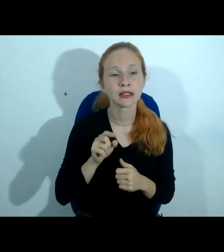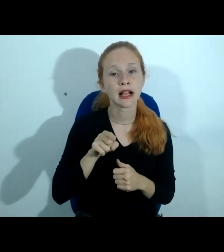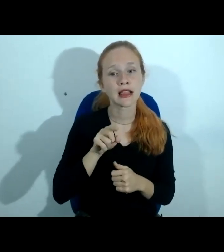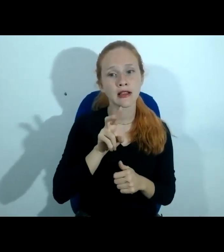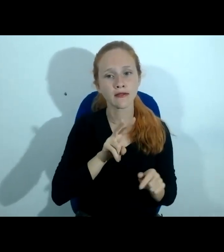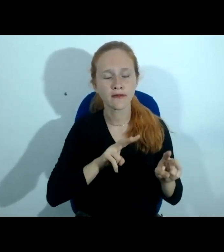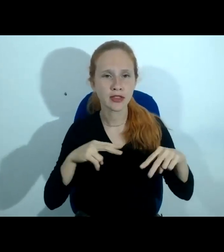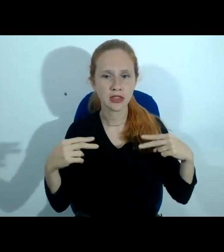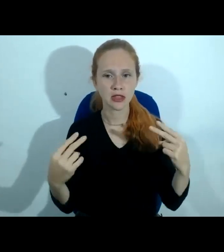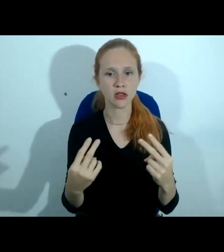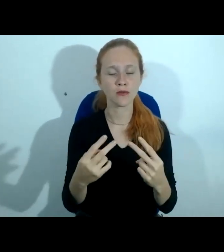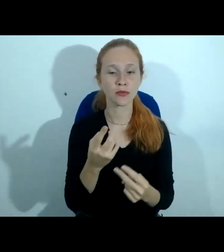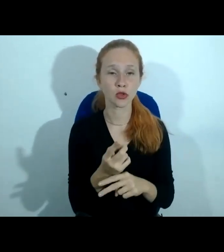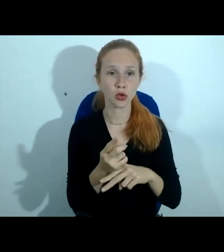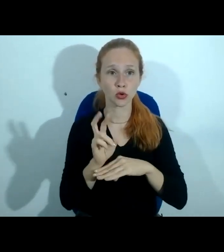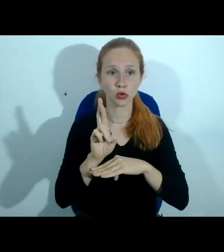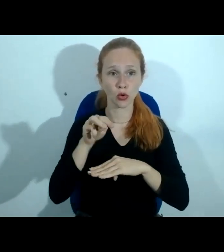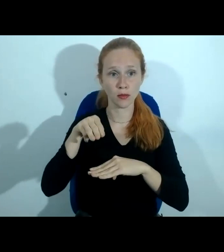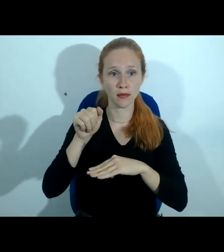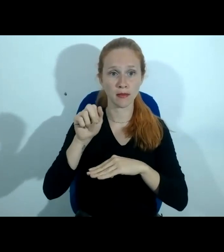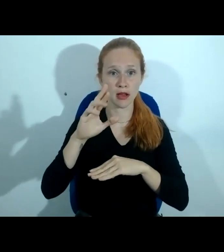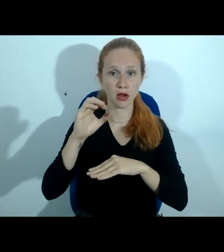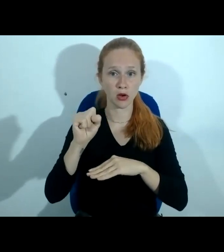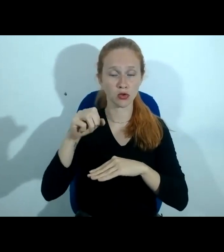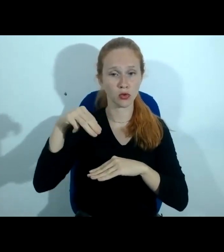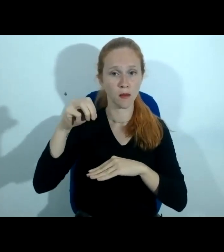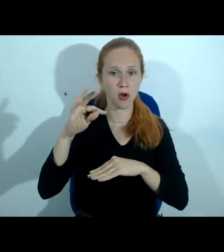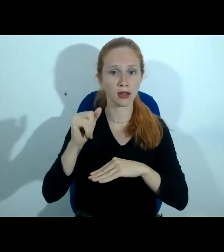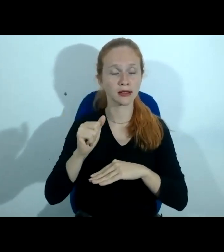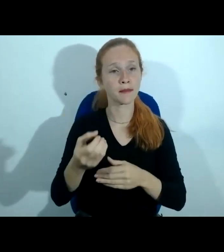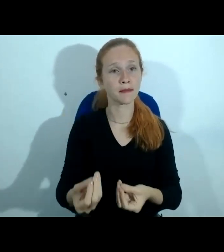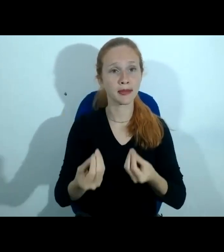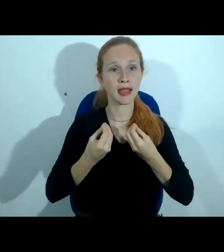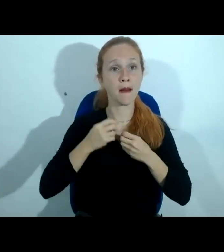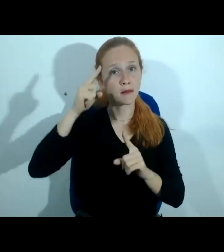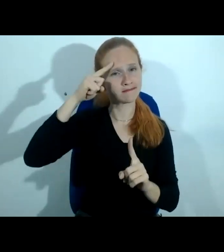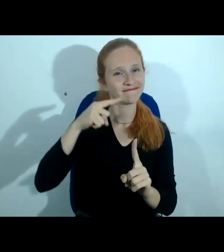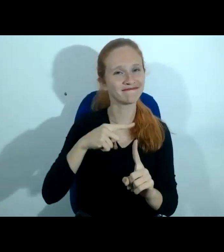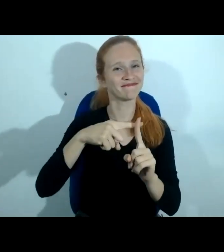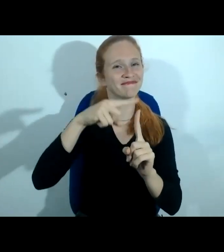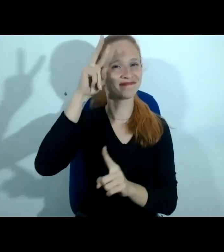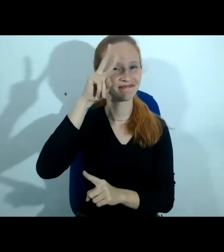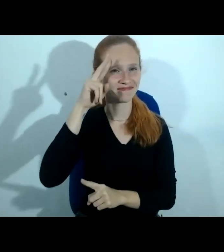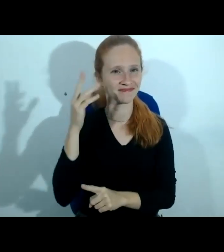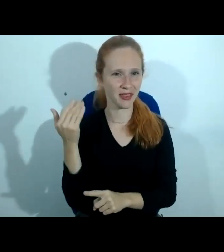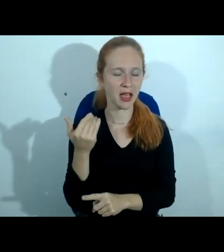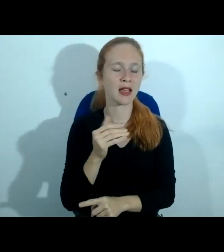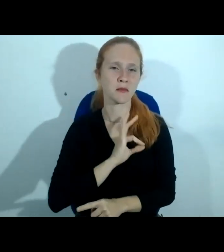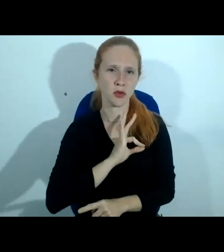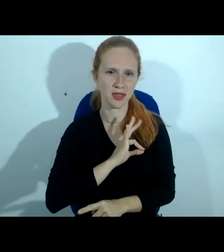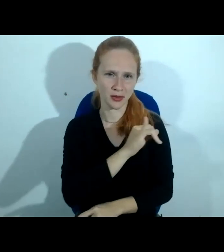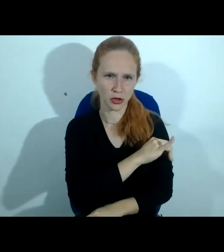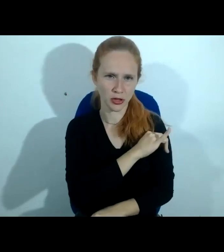o doutor Marcos Mota aqui me traz lembranças muito positivas, porque no período quando eu estava no Rio de Janeiro, na qualidade ainda de policial civil,